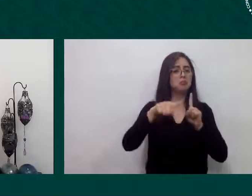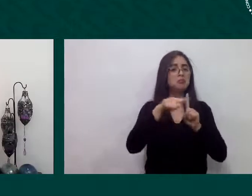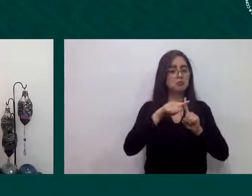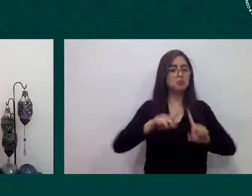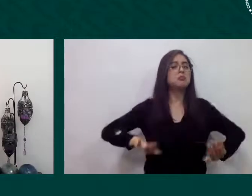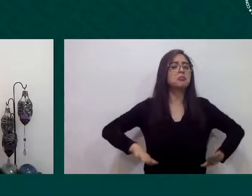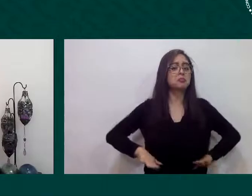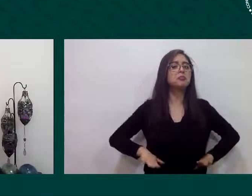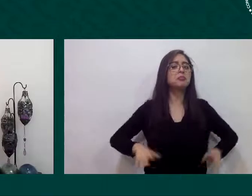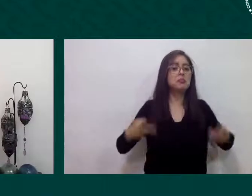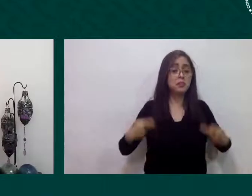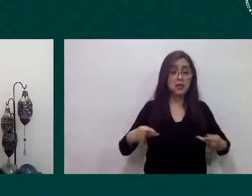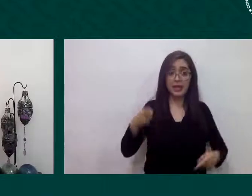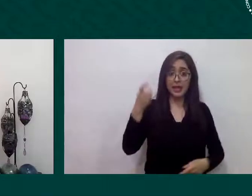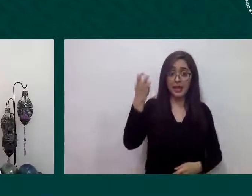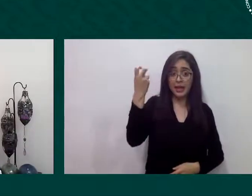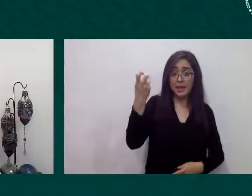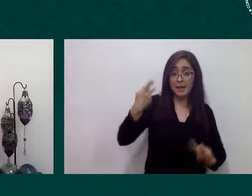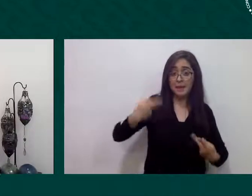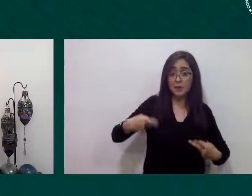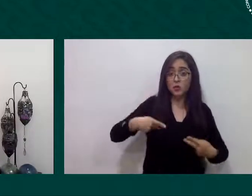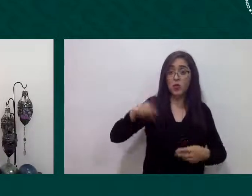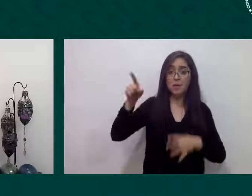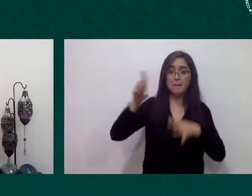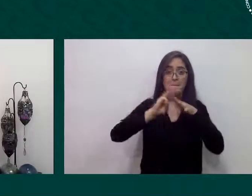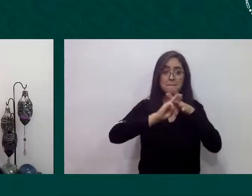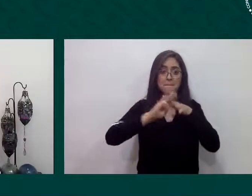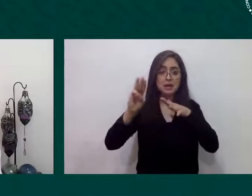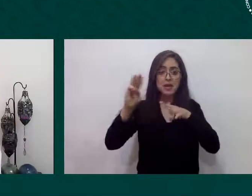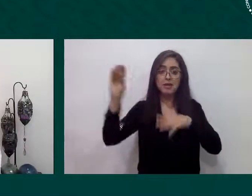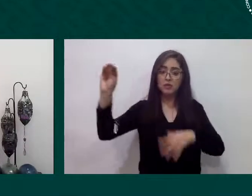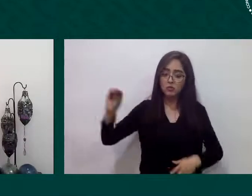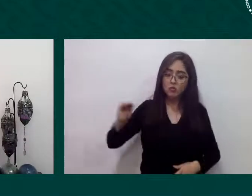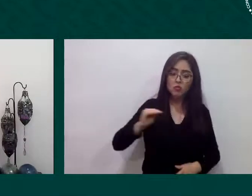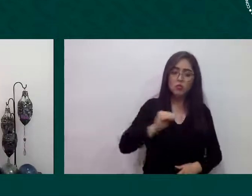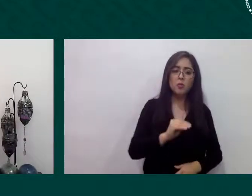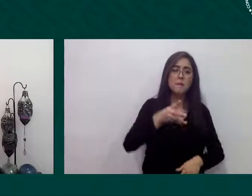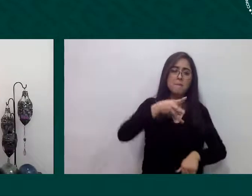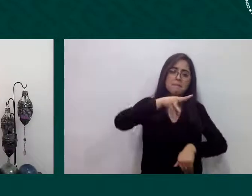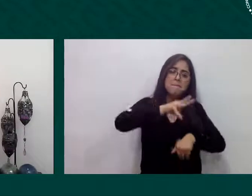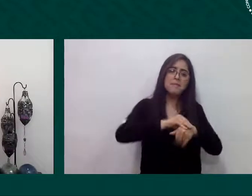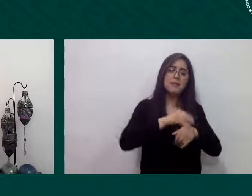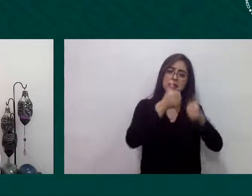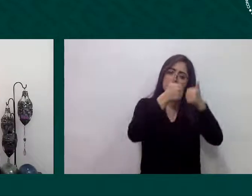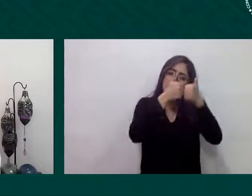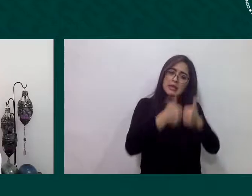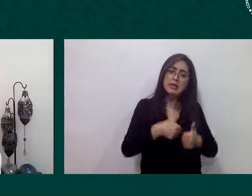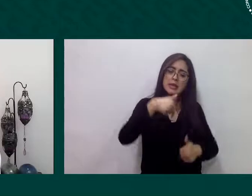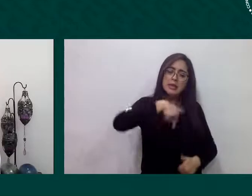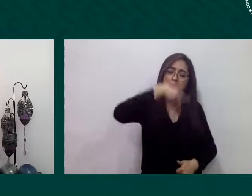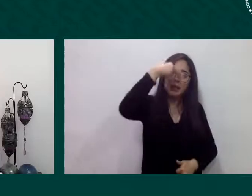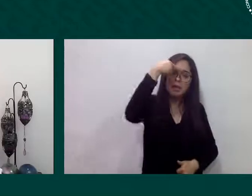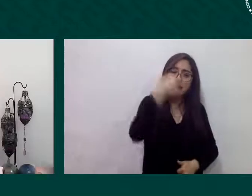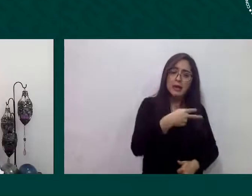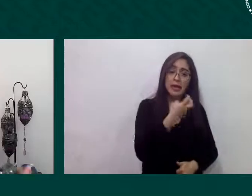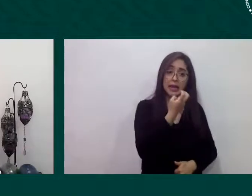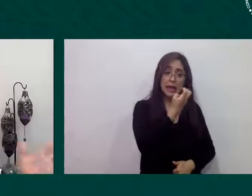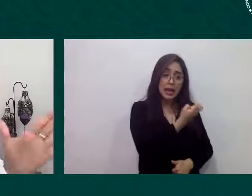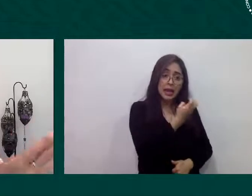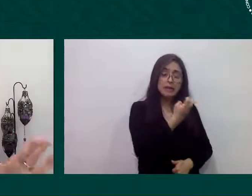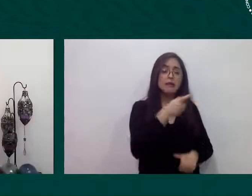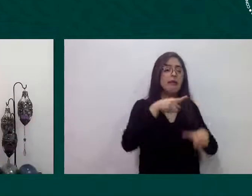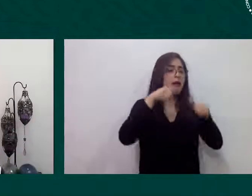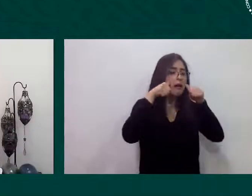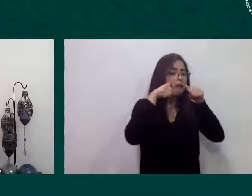asilo pudieran estar presentes y están en la primera línea de la atención a la salud y por